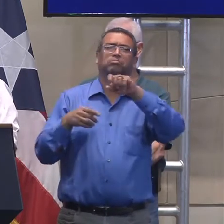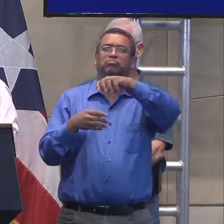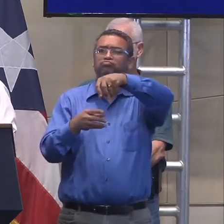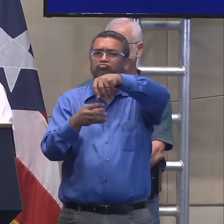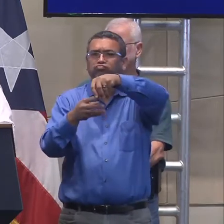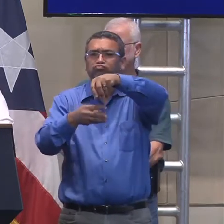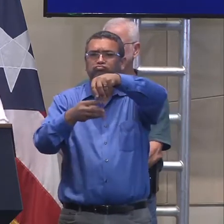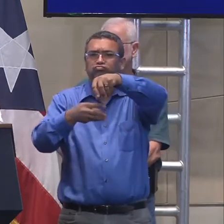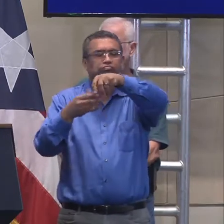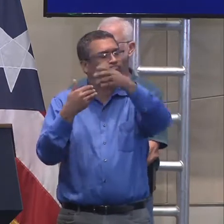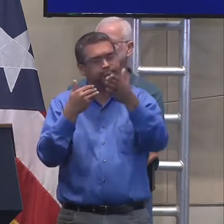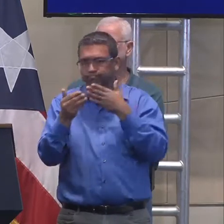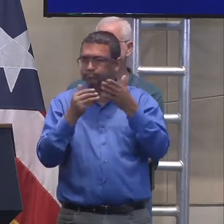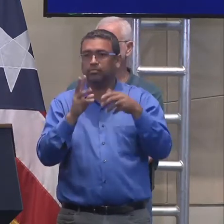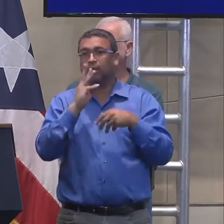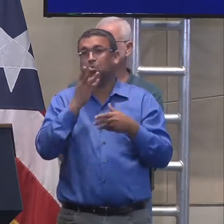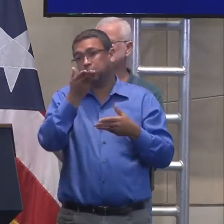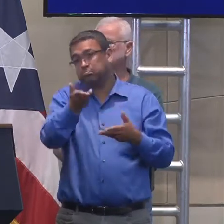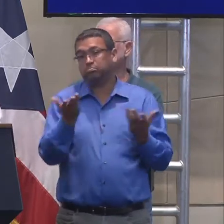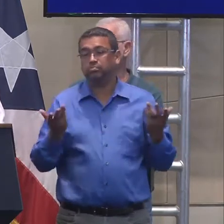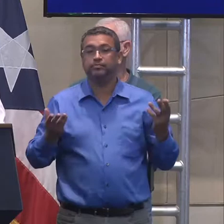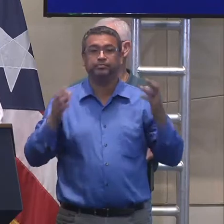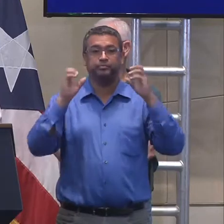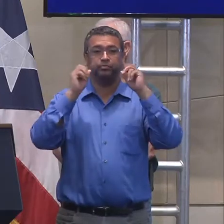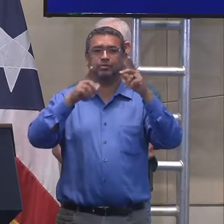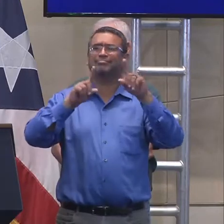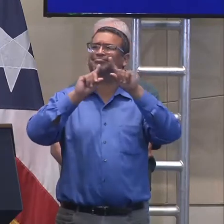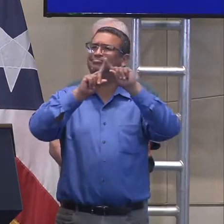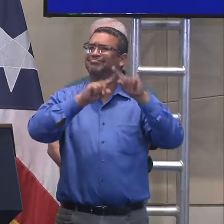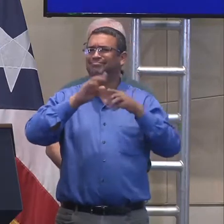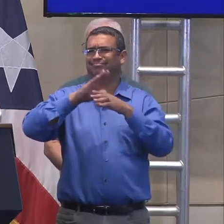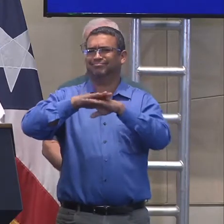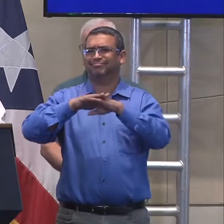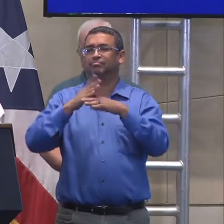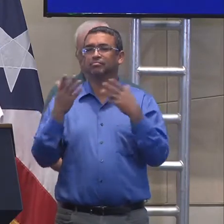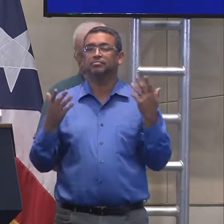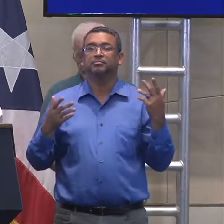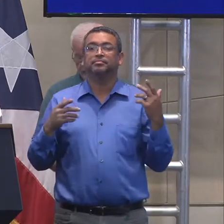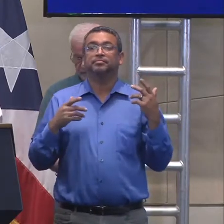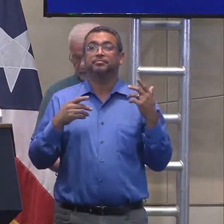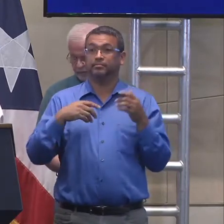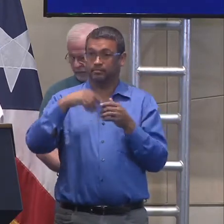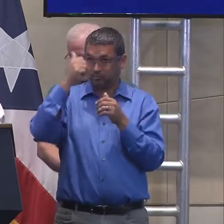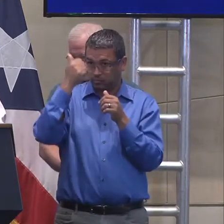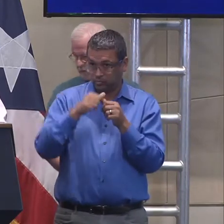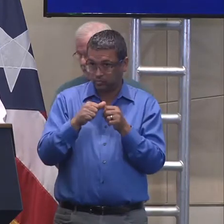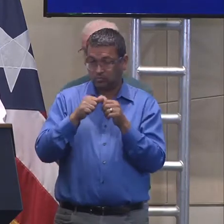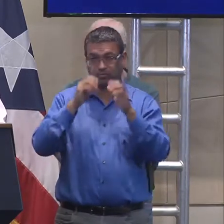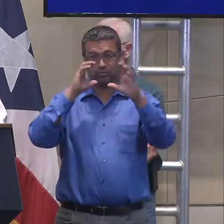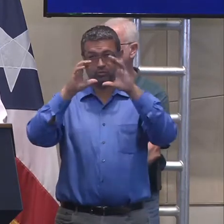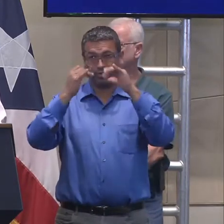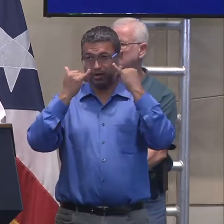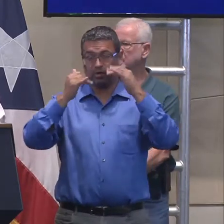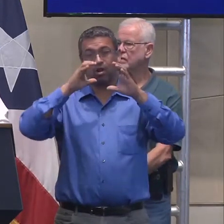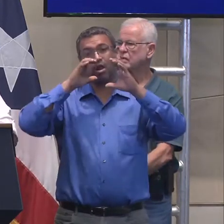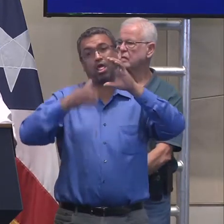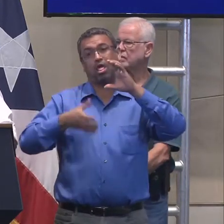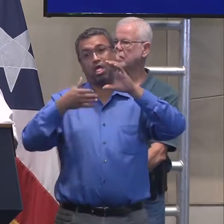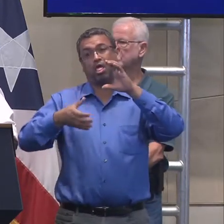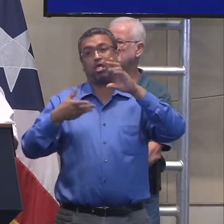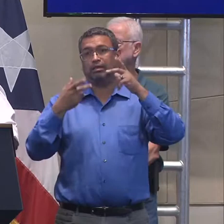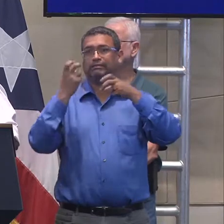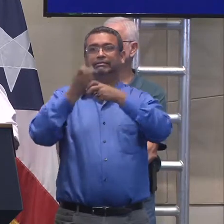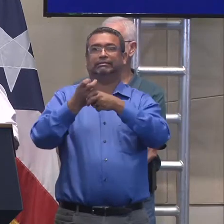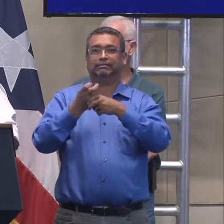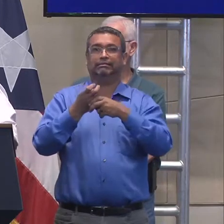mecanismos ante ellos. Les reitero y les recuerdo que todavía estamos en un panorama donde la comunicación es, eh, difícil. No tan difícil